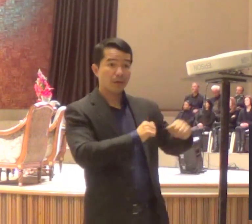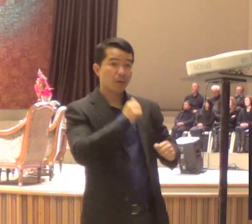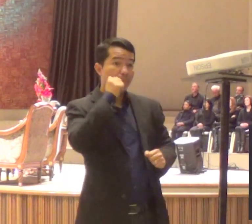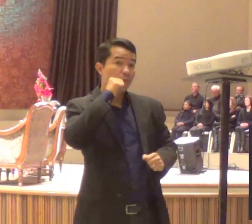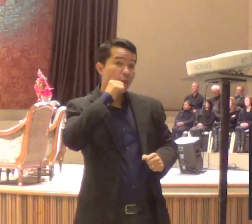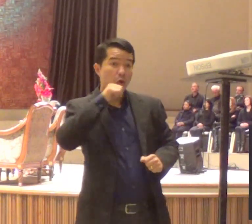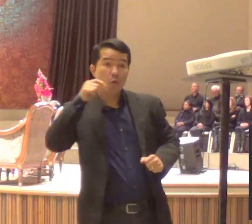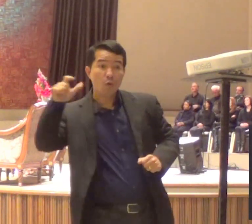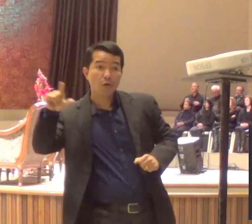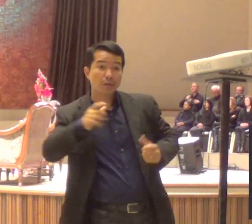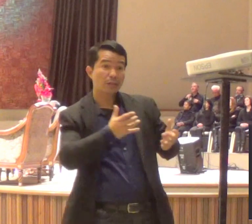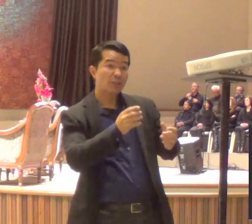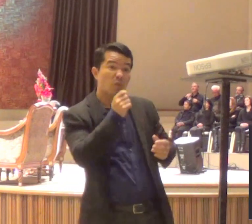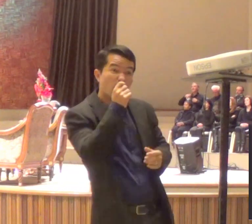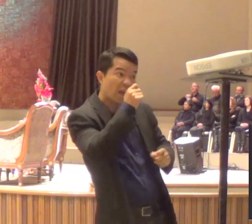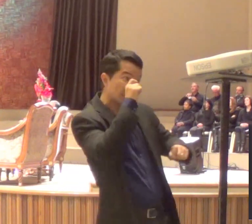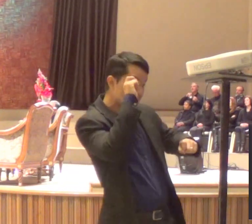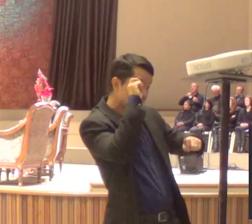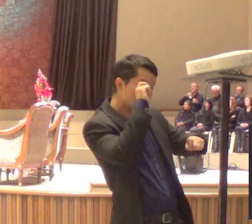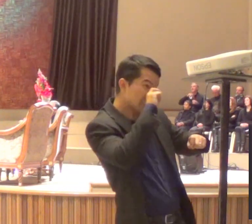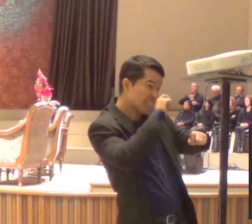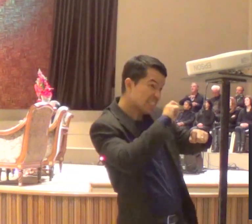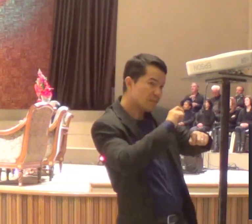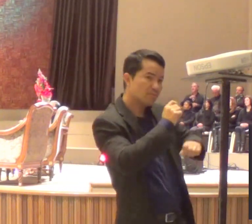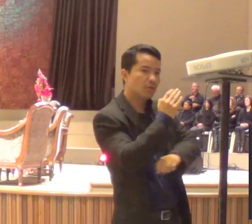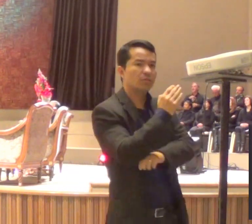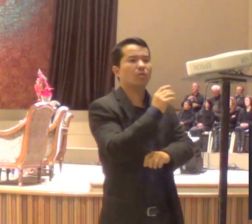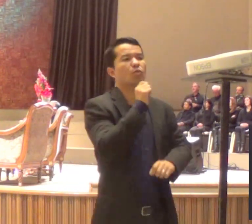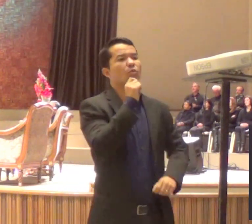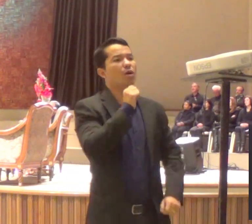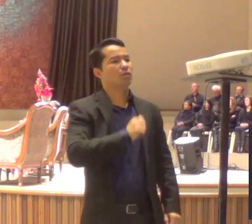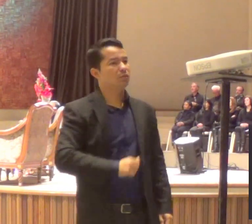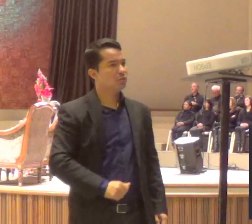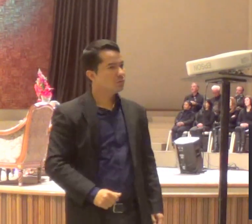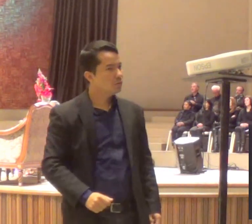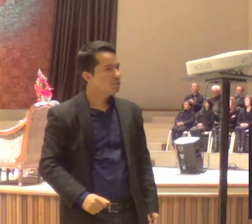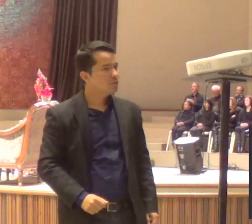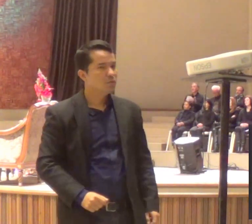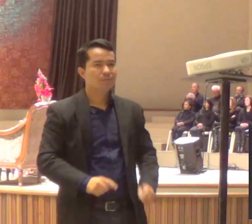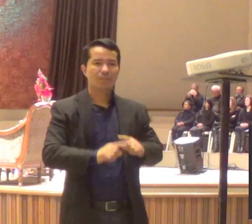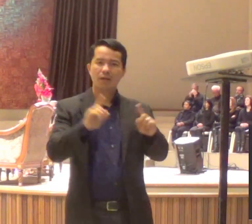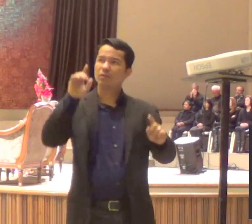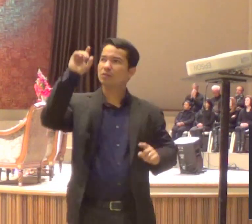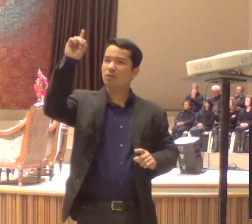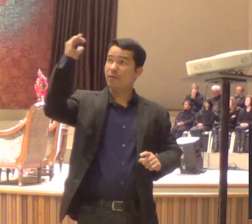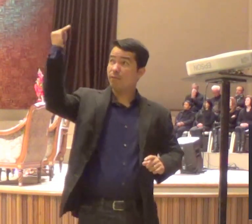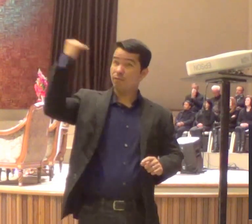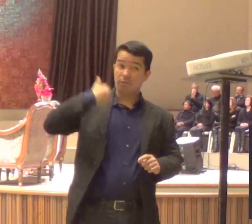Deus tinha um propósito na vida daquele moço, para dizer, que Deus está vendo,